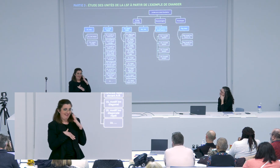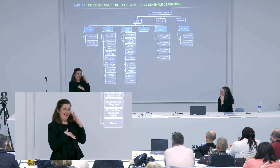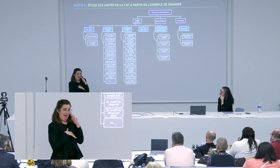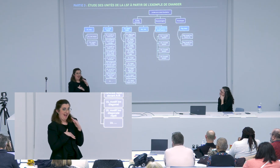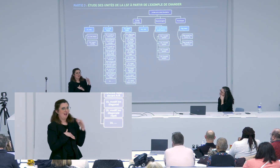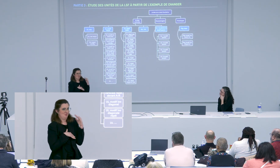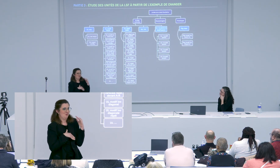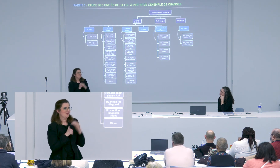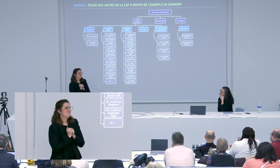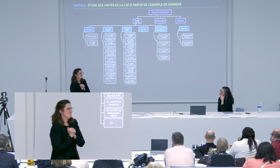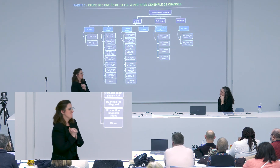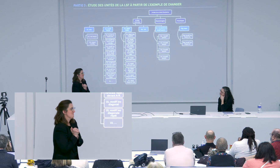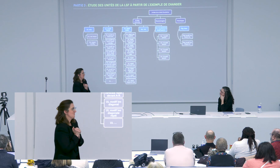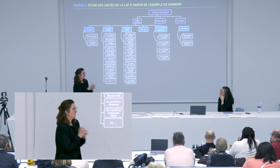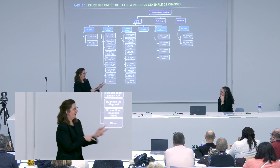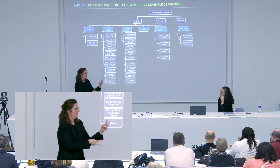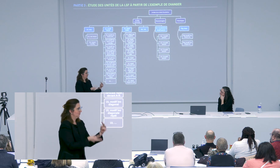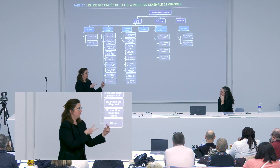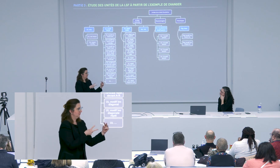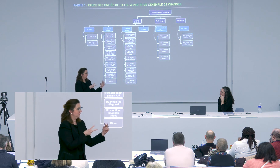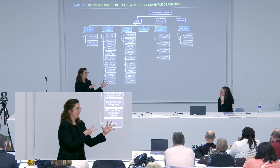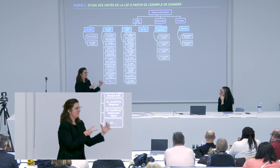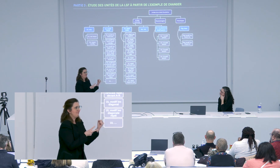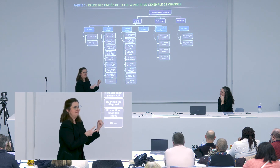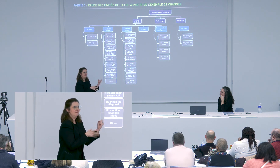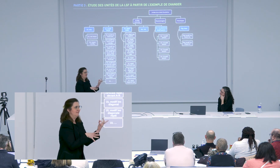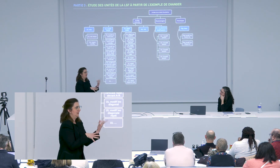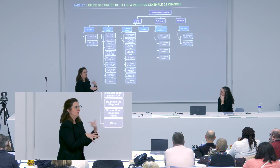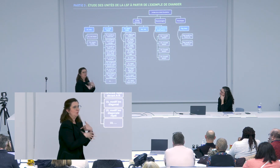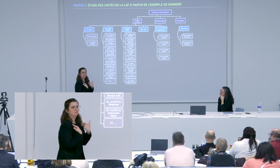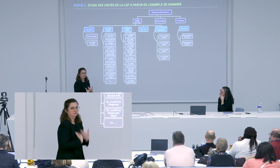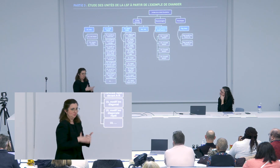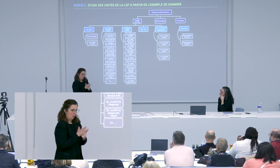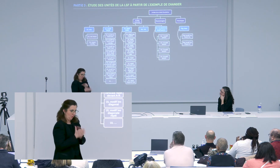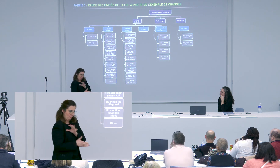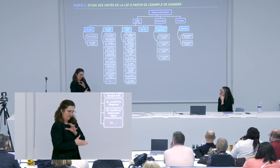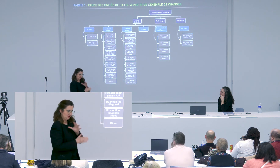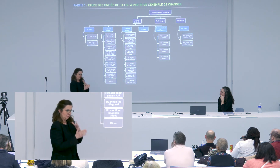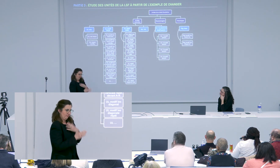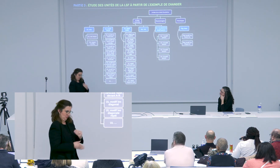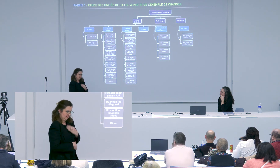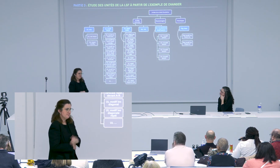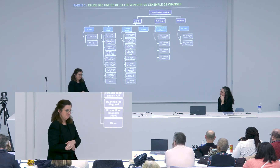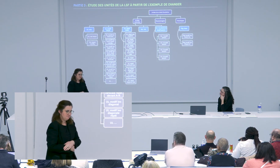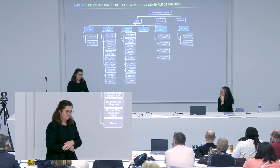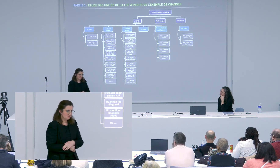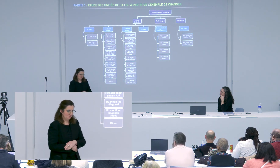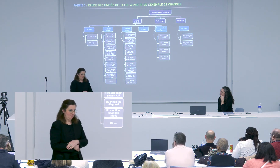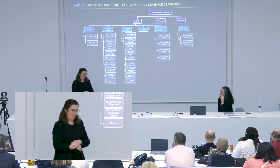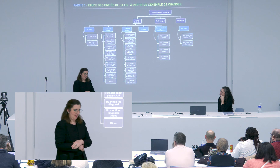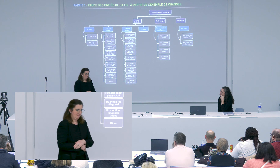quand nos regards se sont croisés tu étais encore une adolescente et moi j'étais une adulte une jeune adulte jeune chercheuse